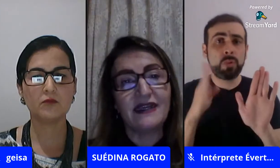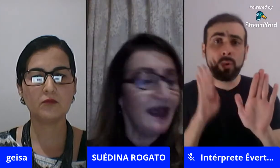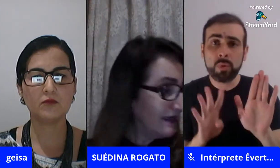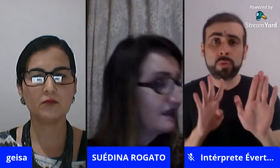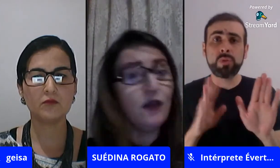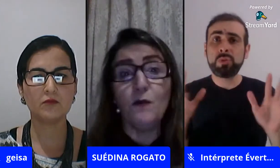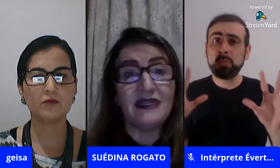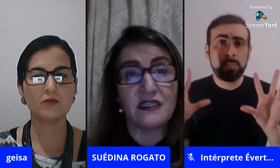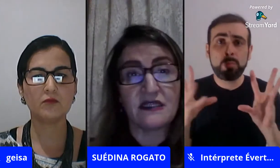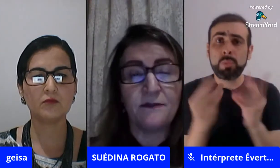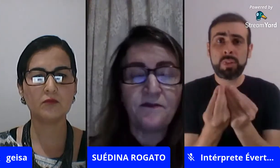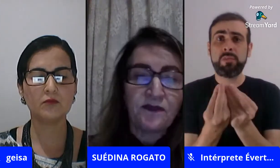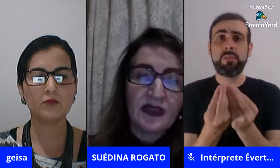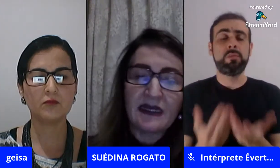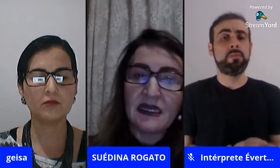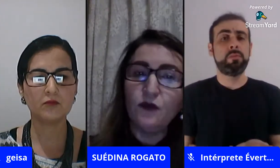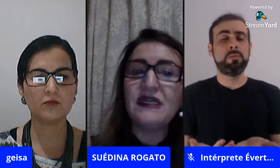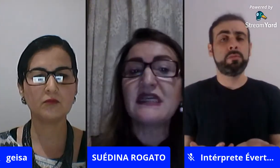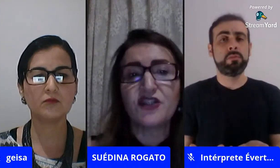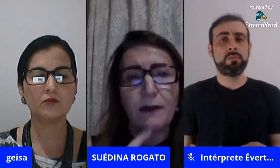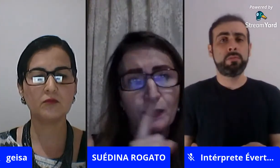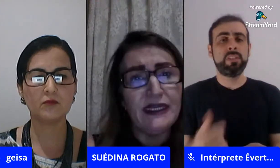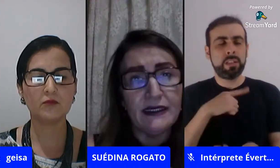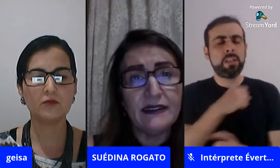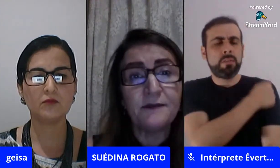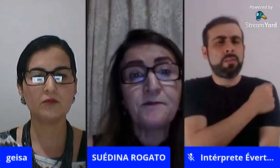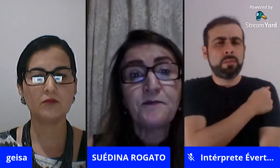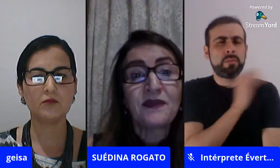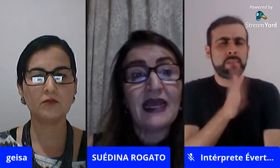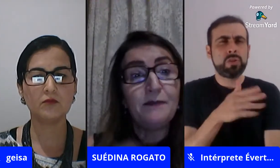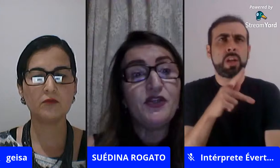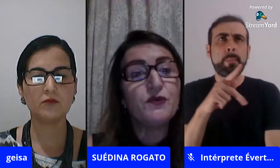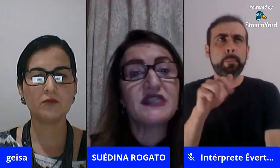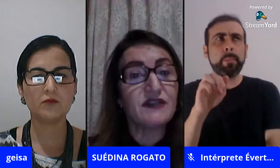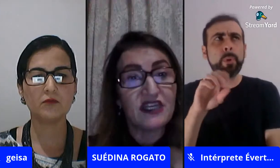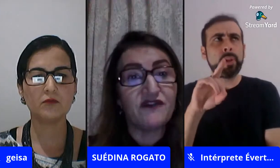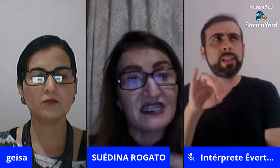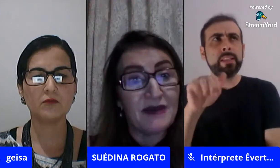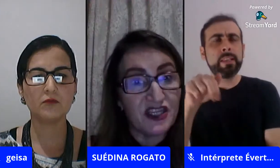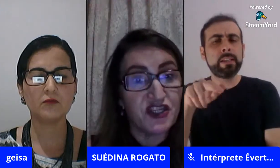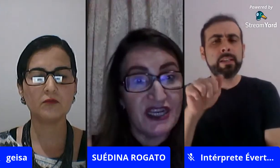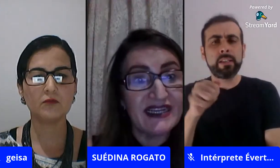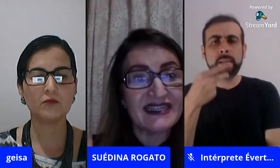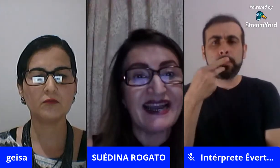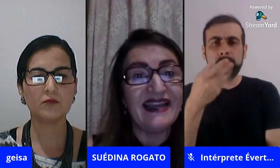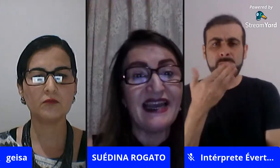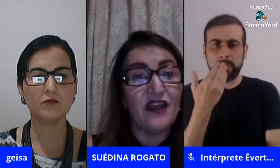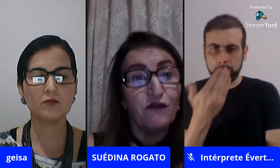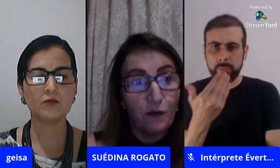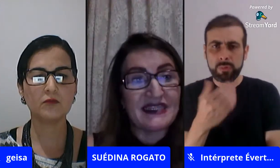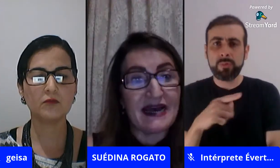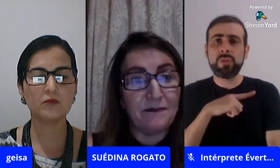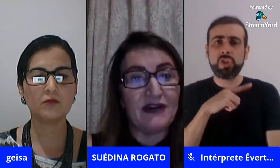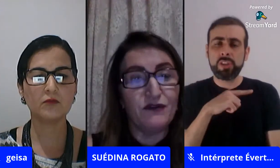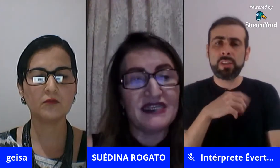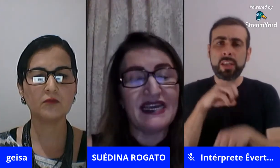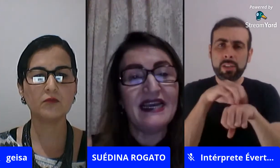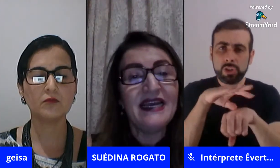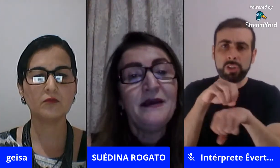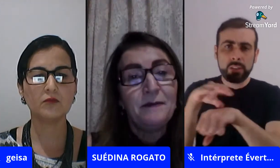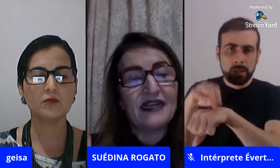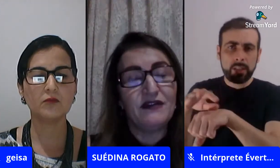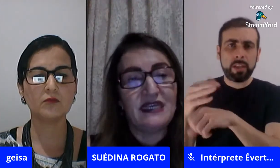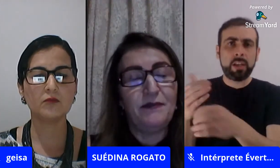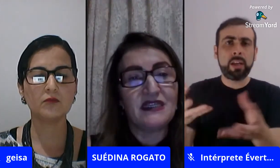maravilhosa até tem uma das alunas acho que a Poliana ela pediu se você tivesse mais dicas né e aí eu vou passar pra